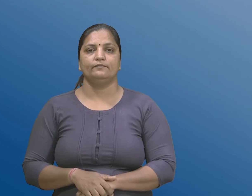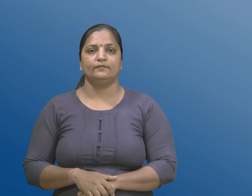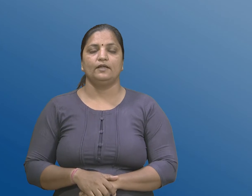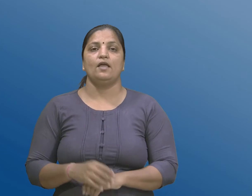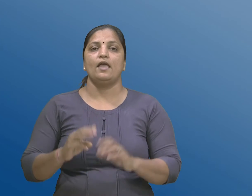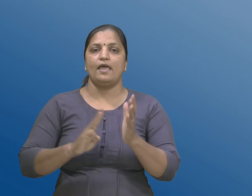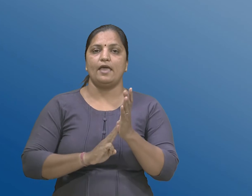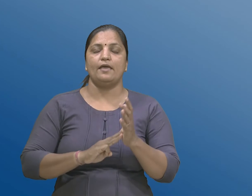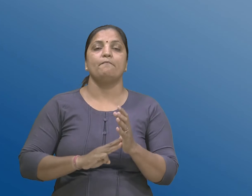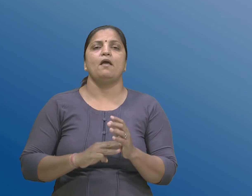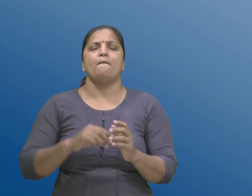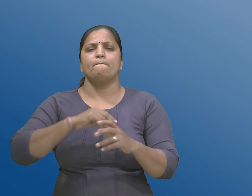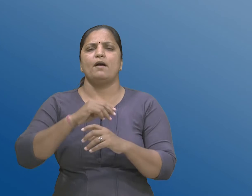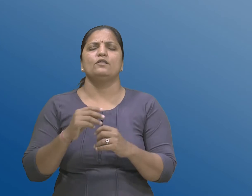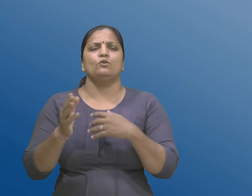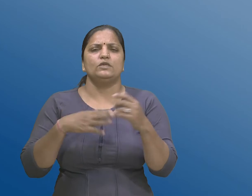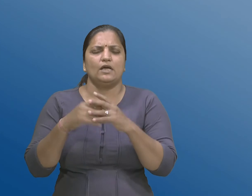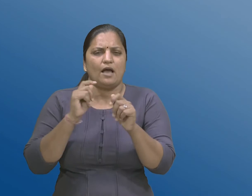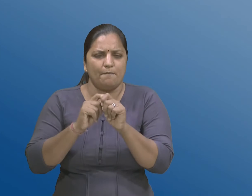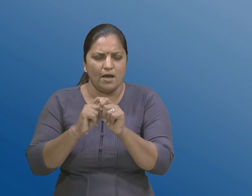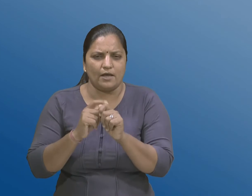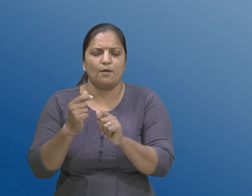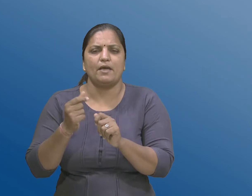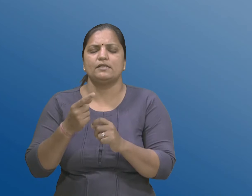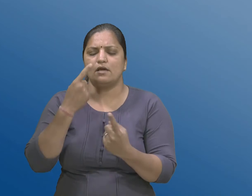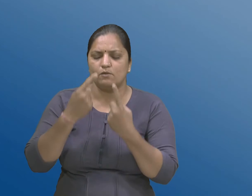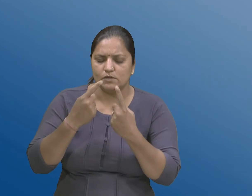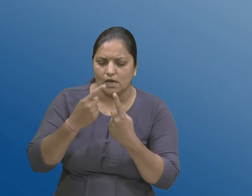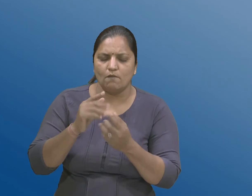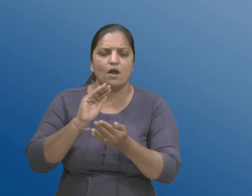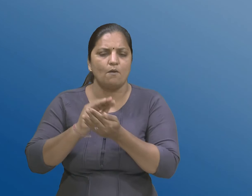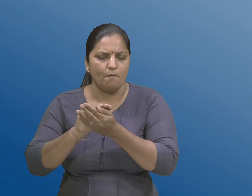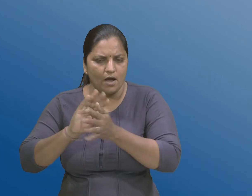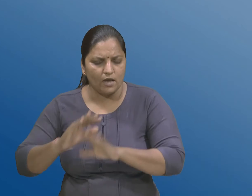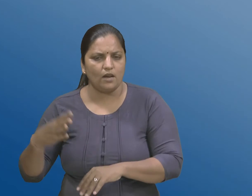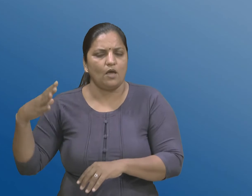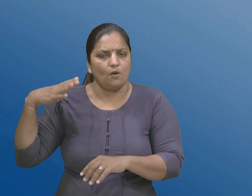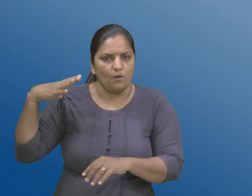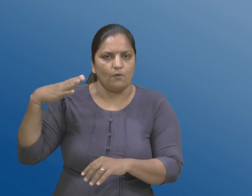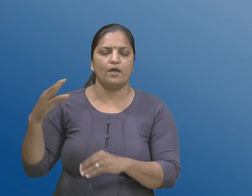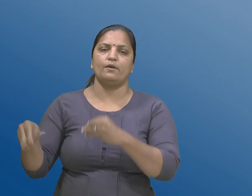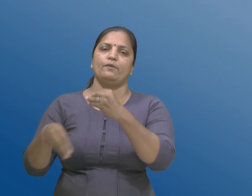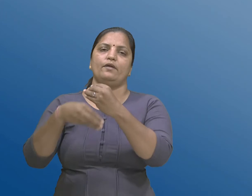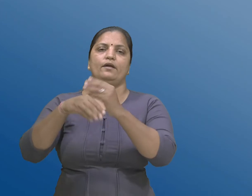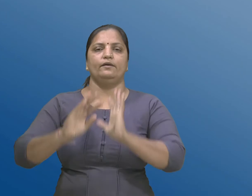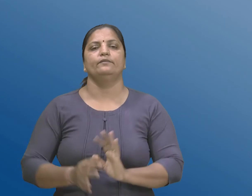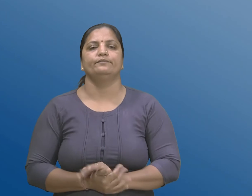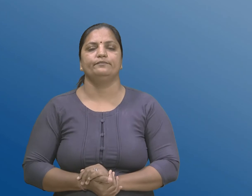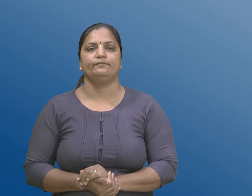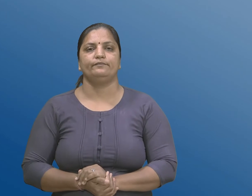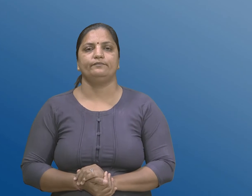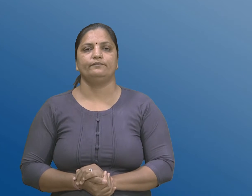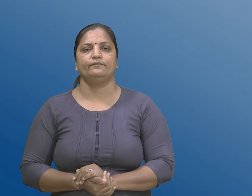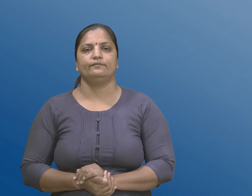नंबर